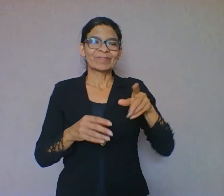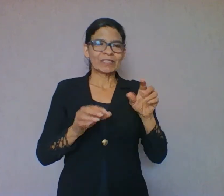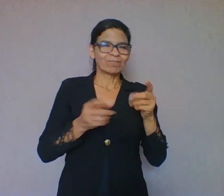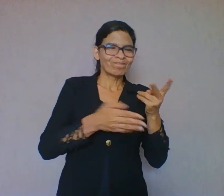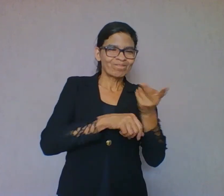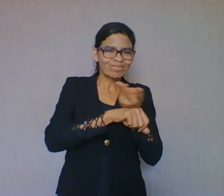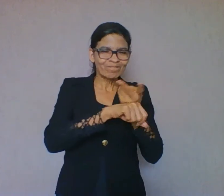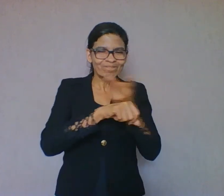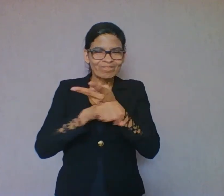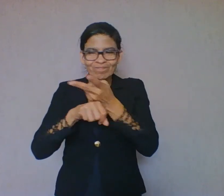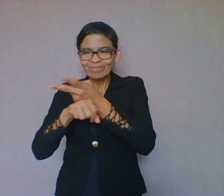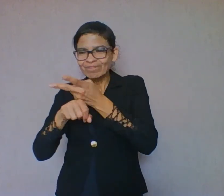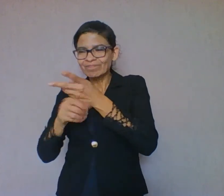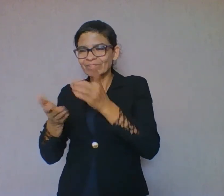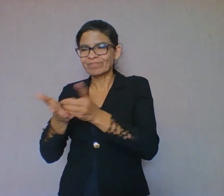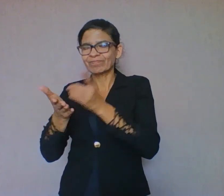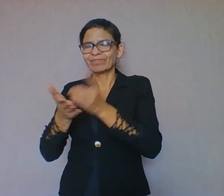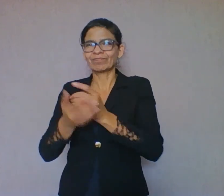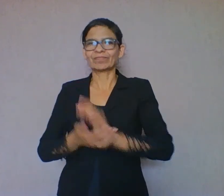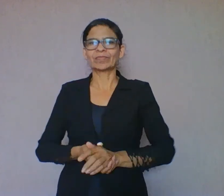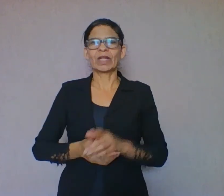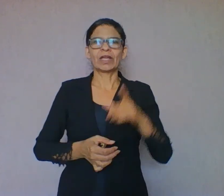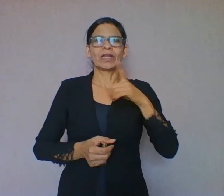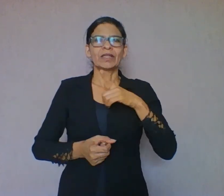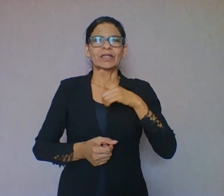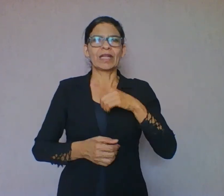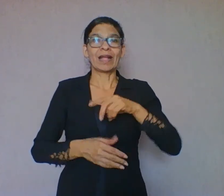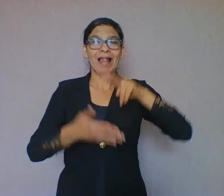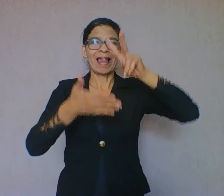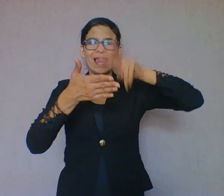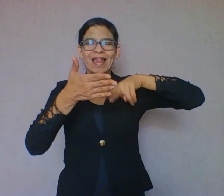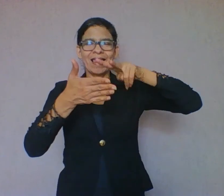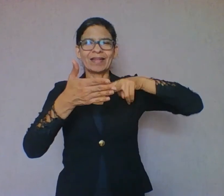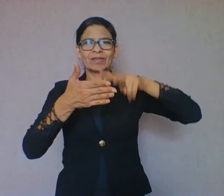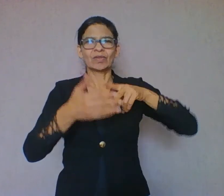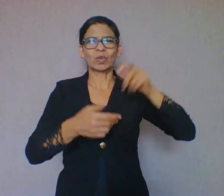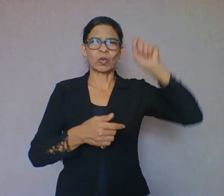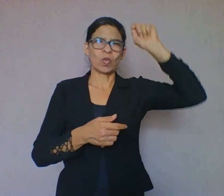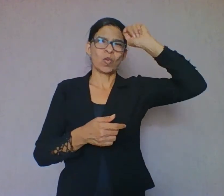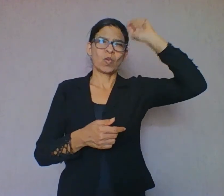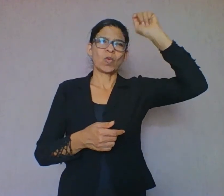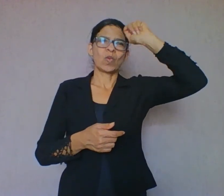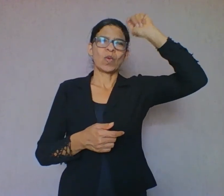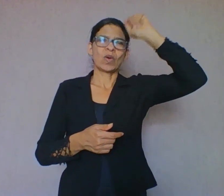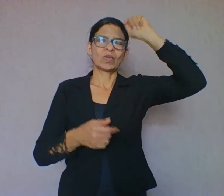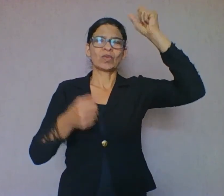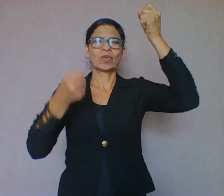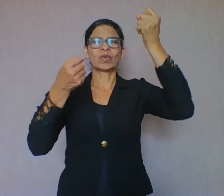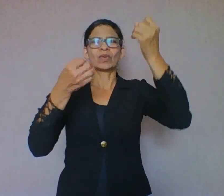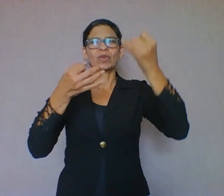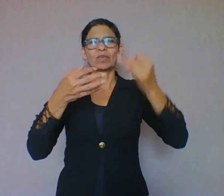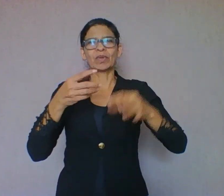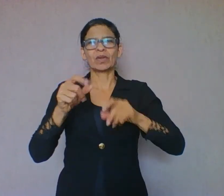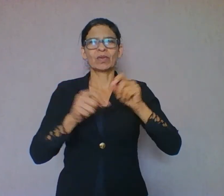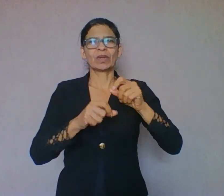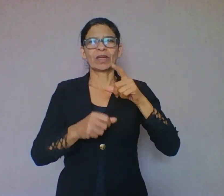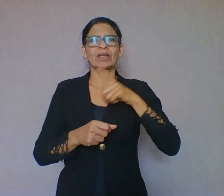o durante e o depois. Segundo a autora, as seguintes estratégias de